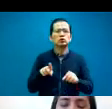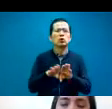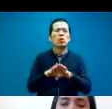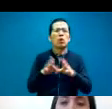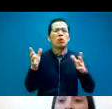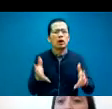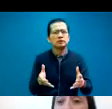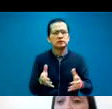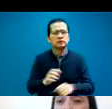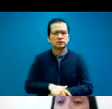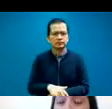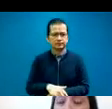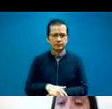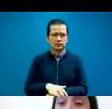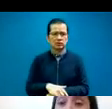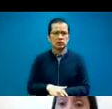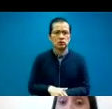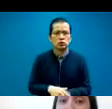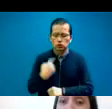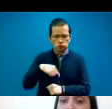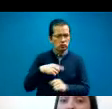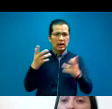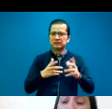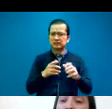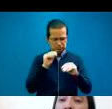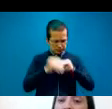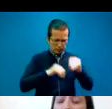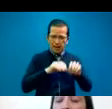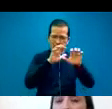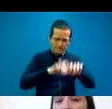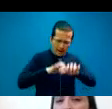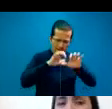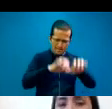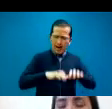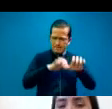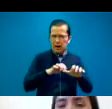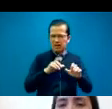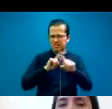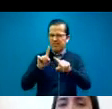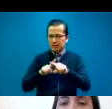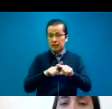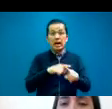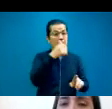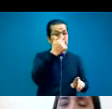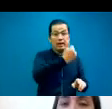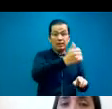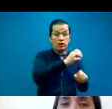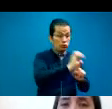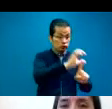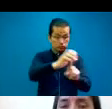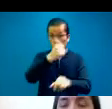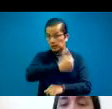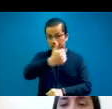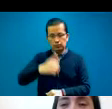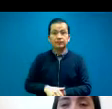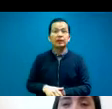es elaborar distintos documentos que fueron elaborados a través de las comisiones. En la comisión de ética